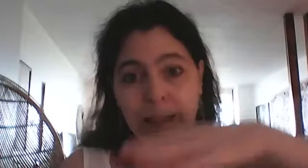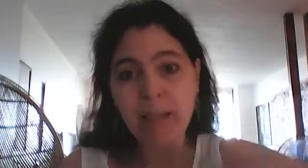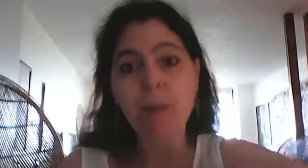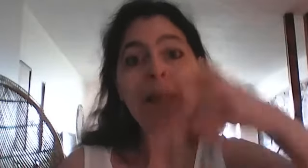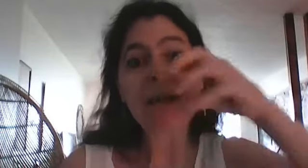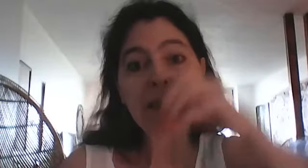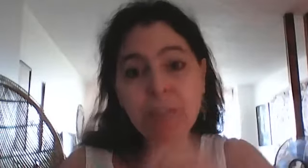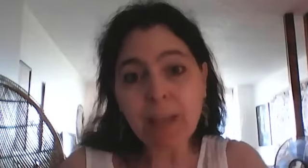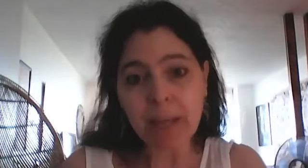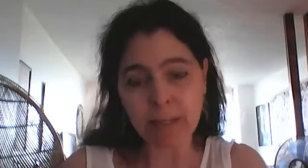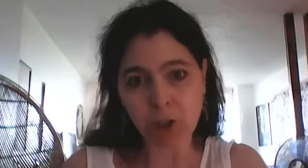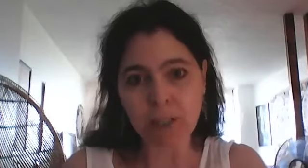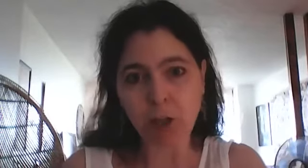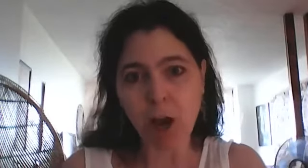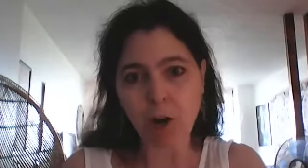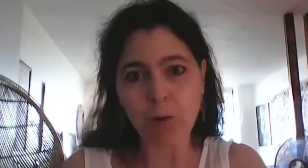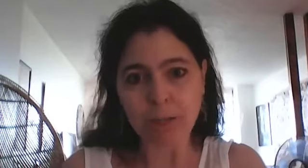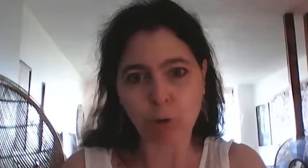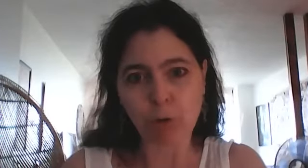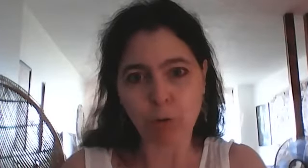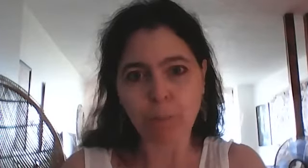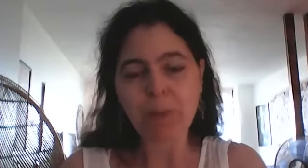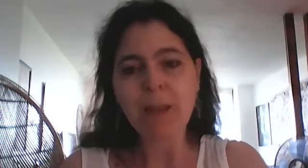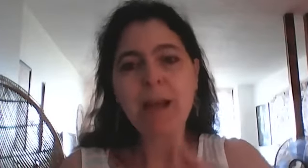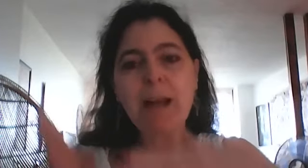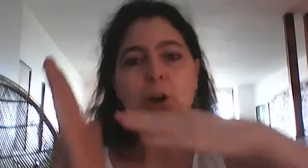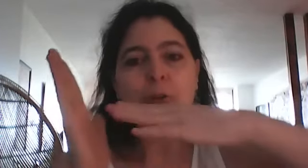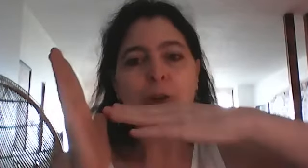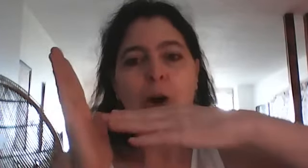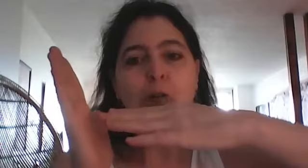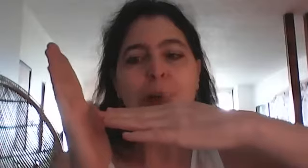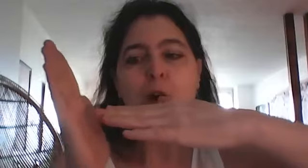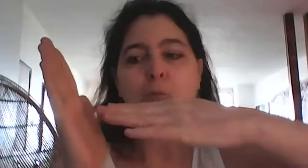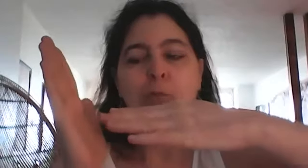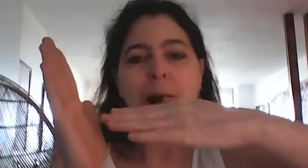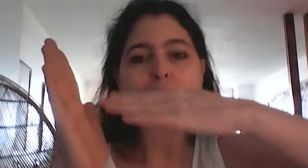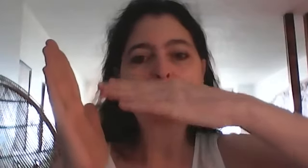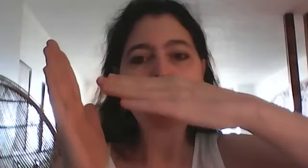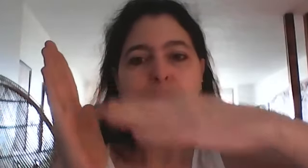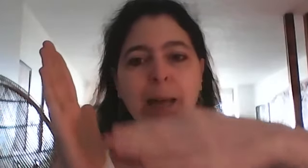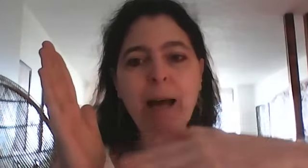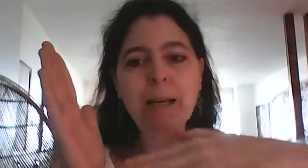descend et qui vient énergiser le corps ou la structure donc on fait un mouvement en spirale